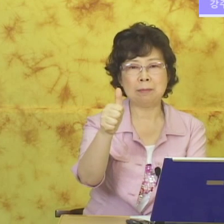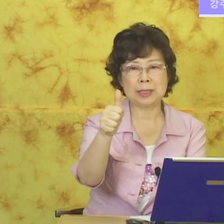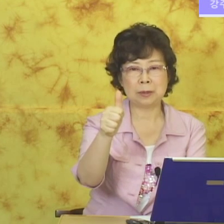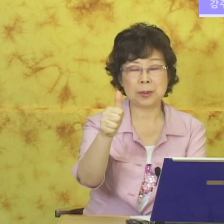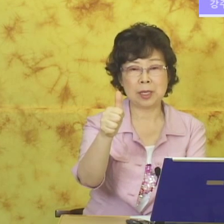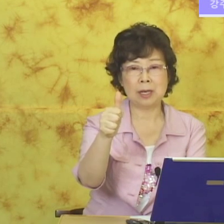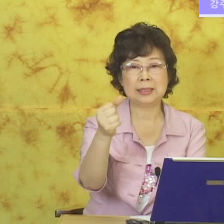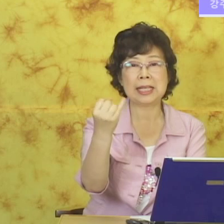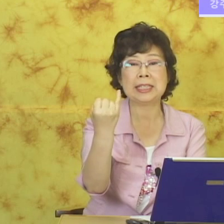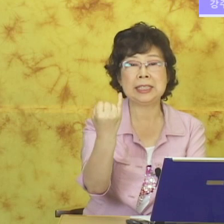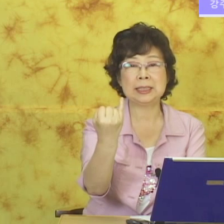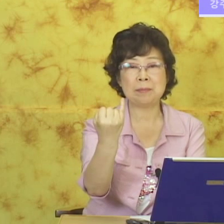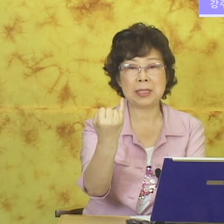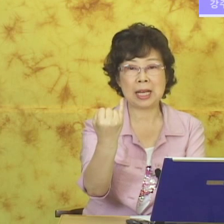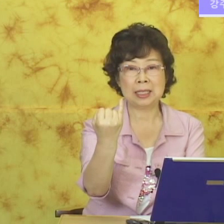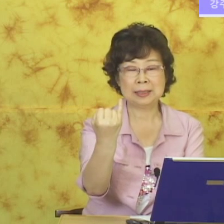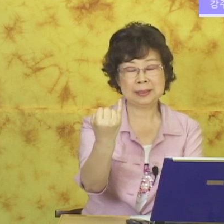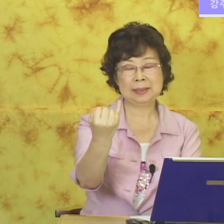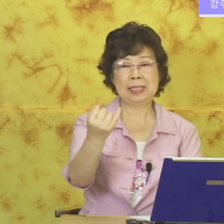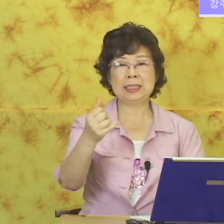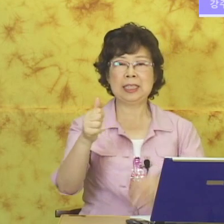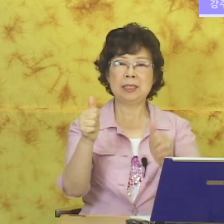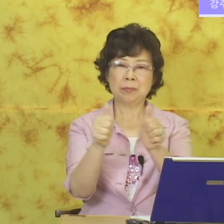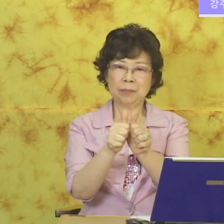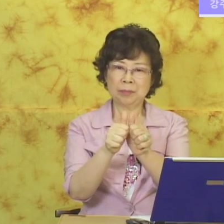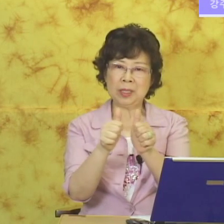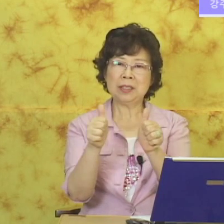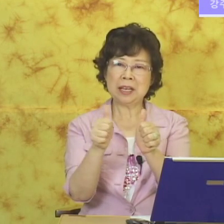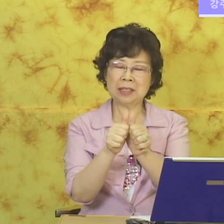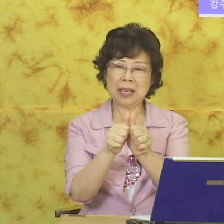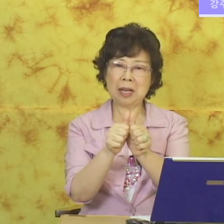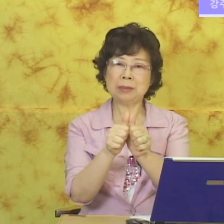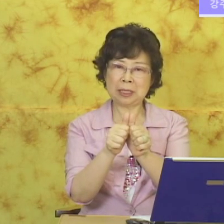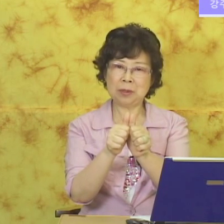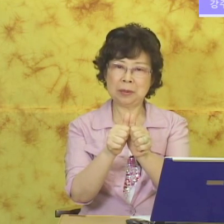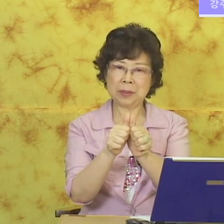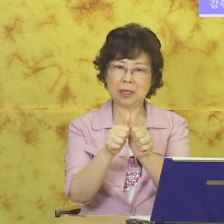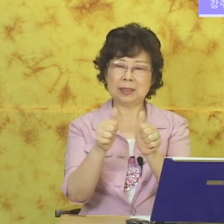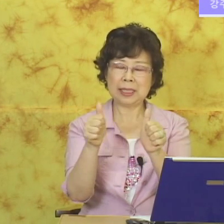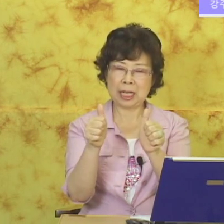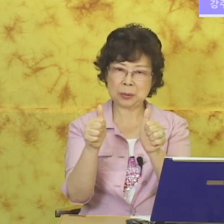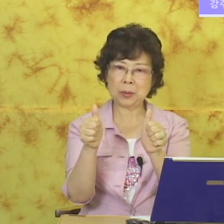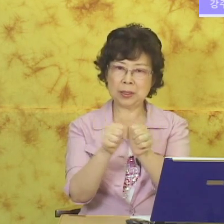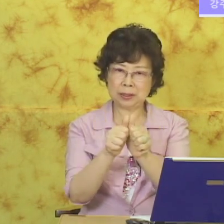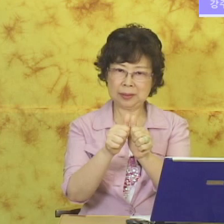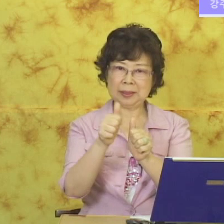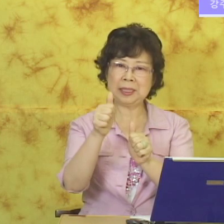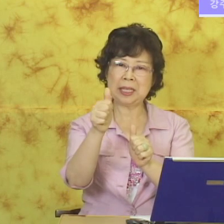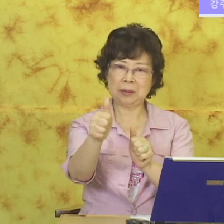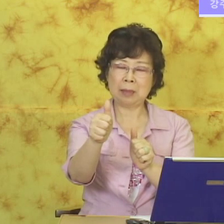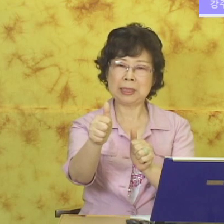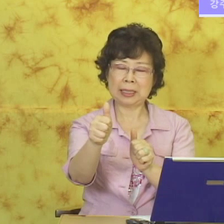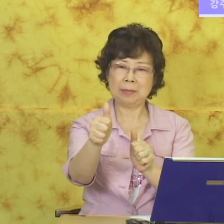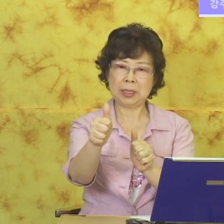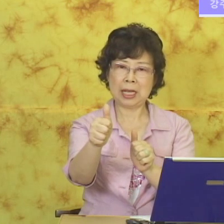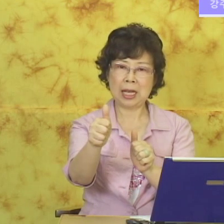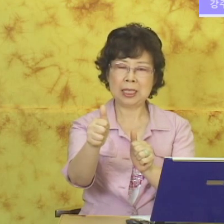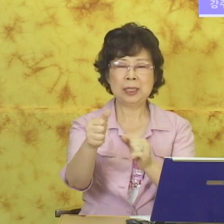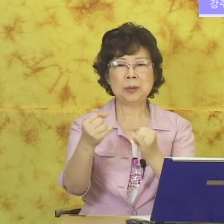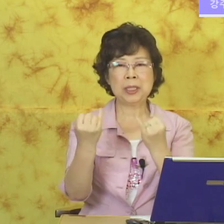남자고요. 이거 여자입니다. 다시 이렇게 이렇게 남자 해도 되고요. 양손을 이렇게 해도 남자가 됩니다. 또